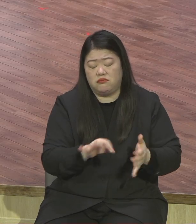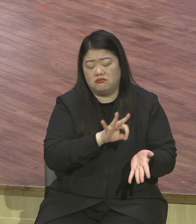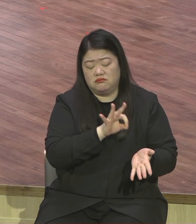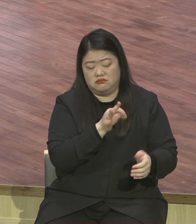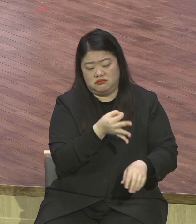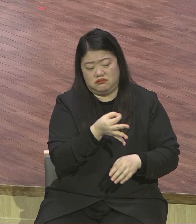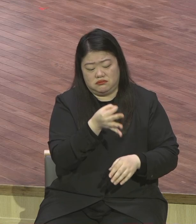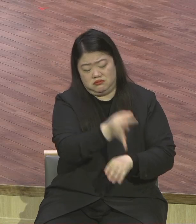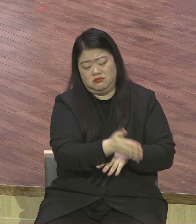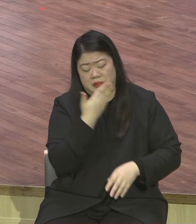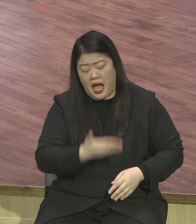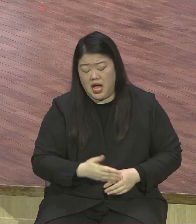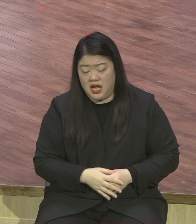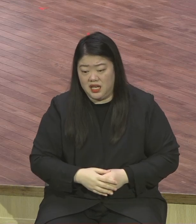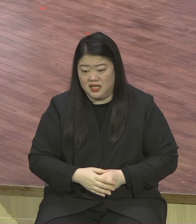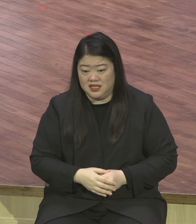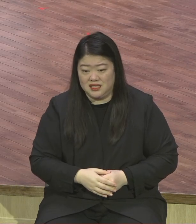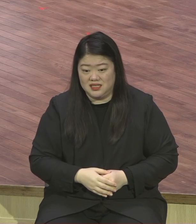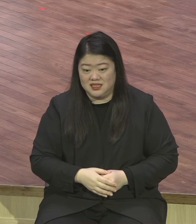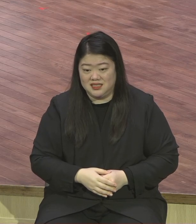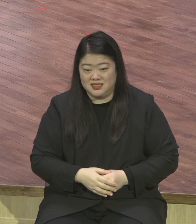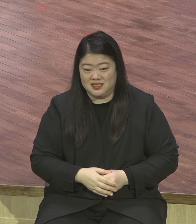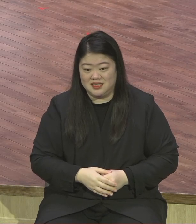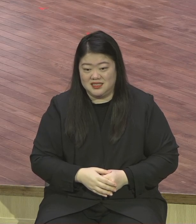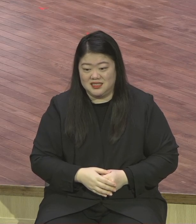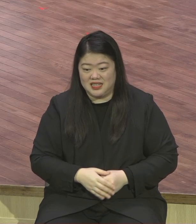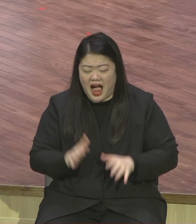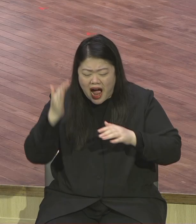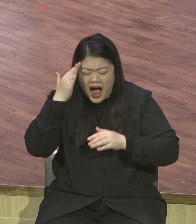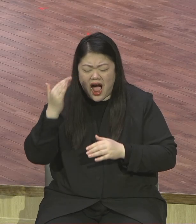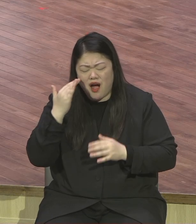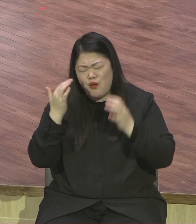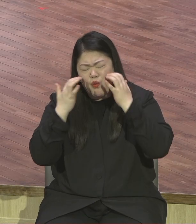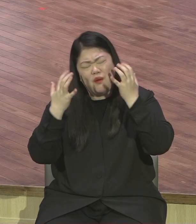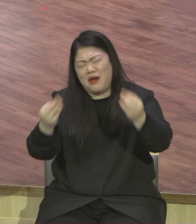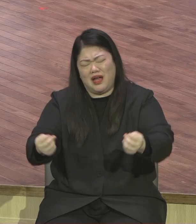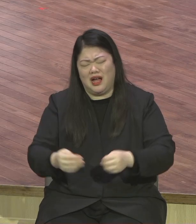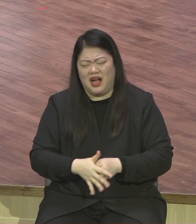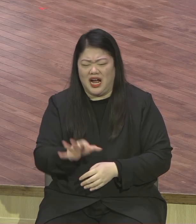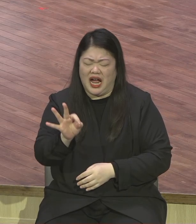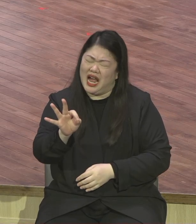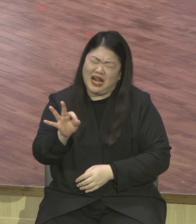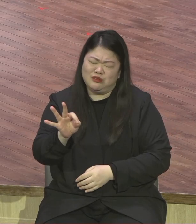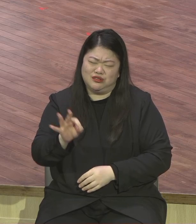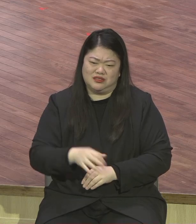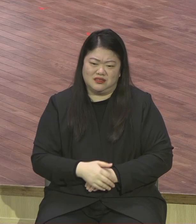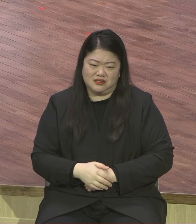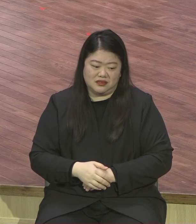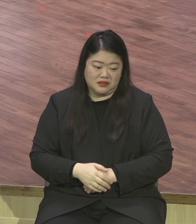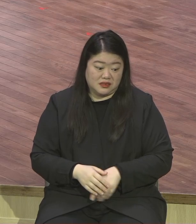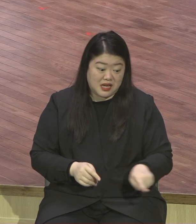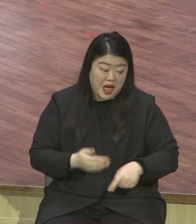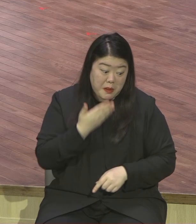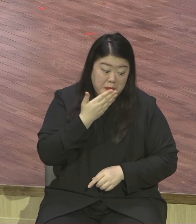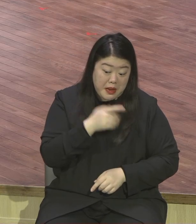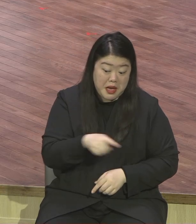확신 있게 이 고생 안하고 할 수 있단께 이야